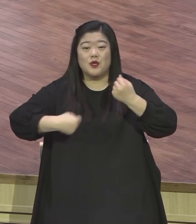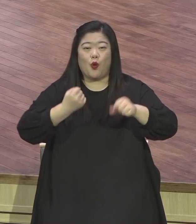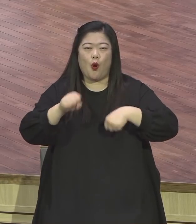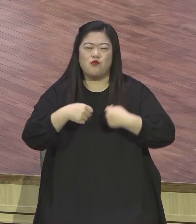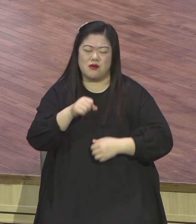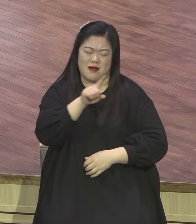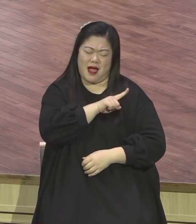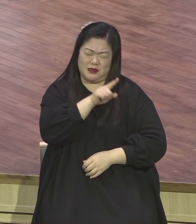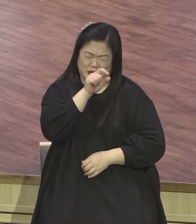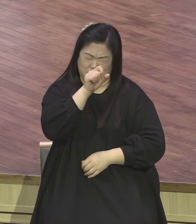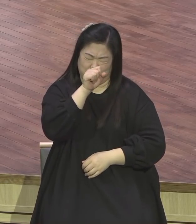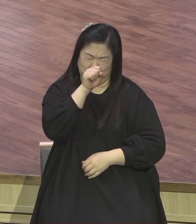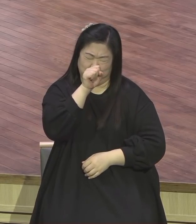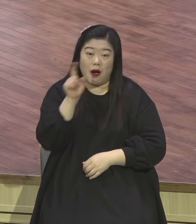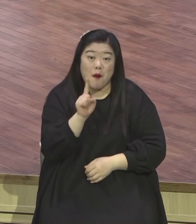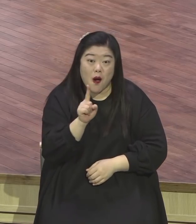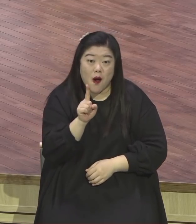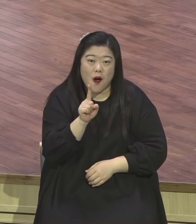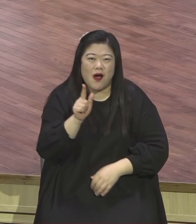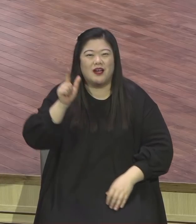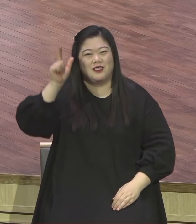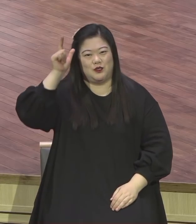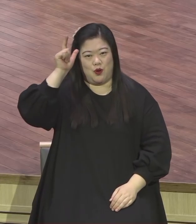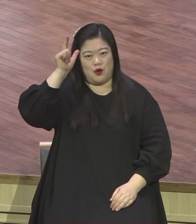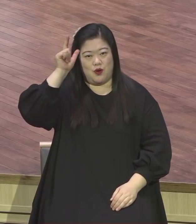친근하고 인간에게 도움 주는 동물이 없습니다